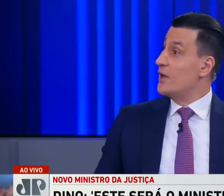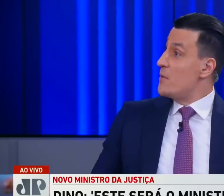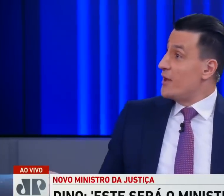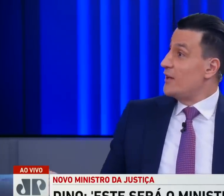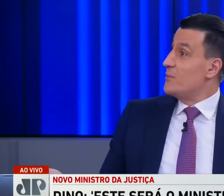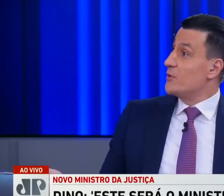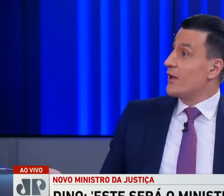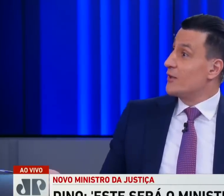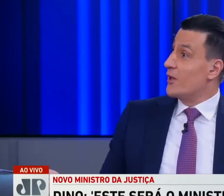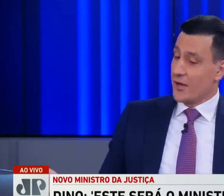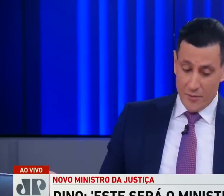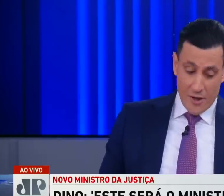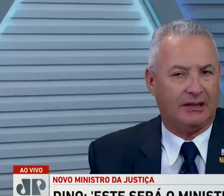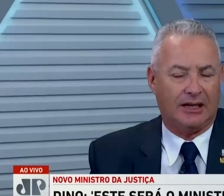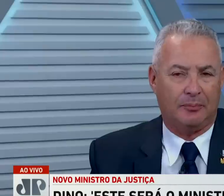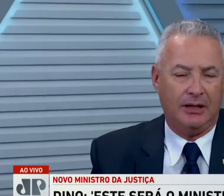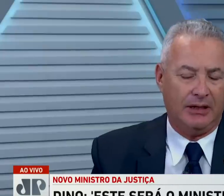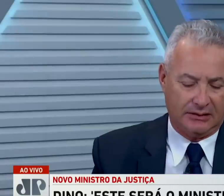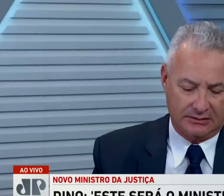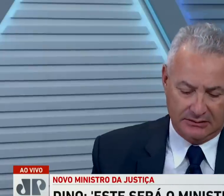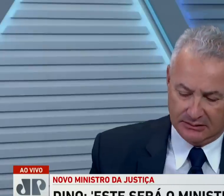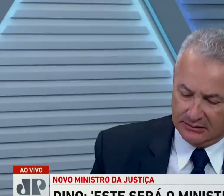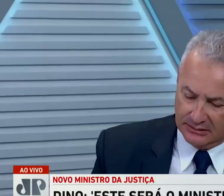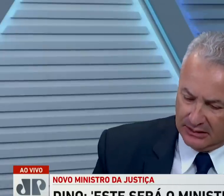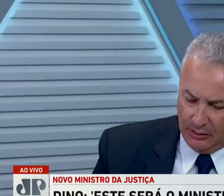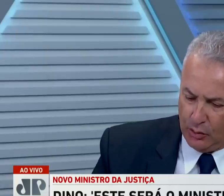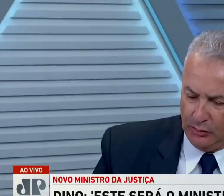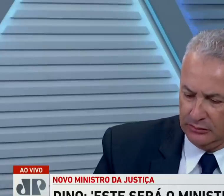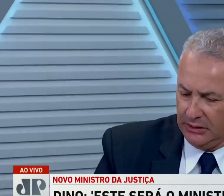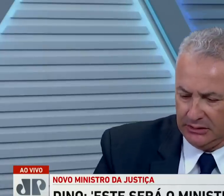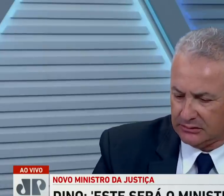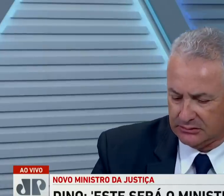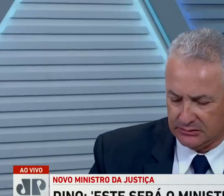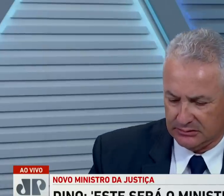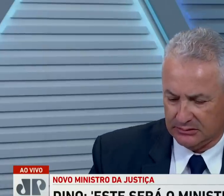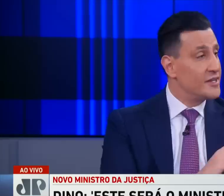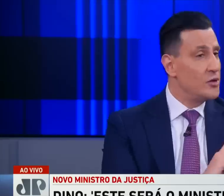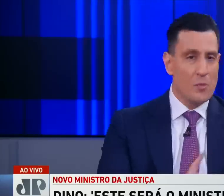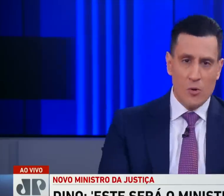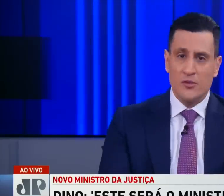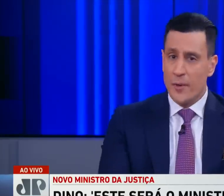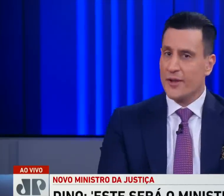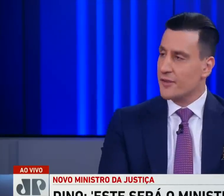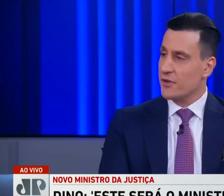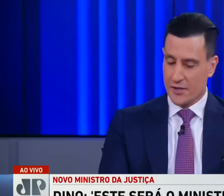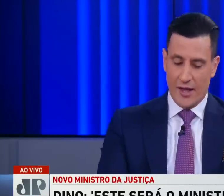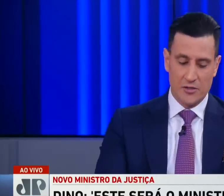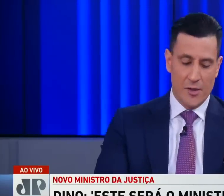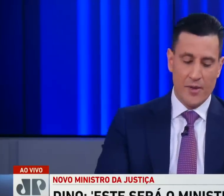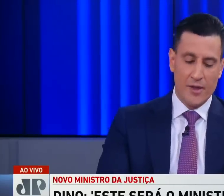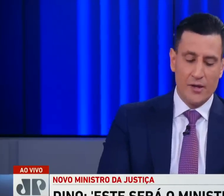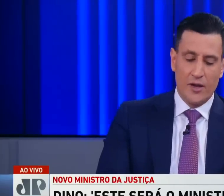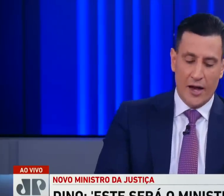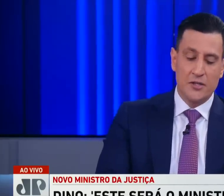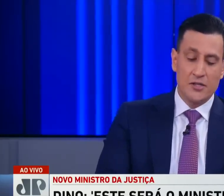Não, é hipocrisia. O cara é comunista, falando da É PC do B. Aí depois ele já vê... Mas ele... Uma coisa parece verdade,